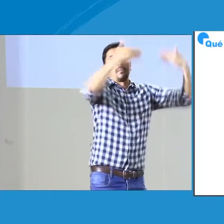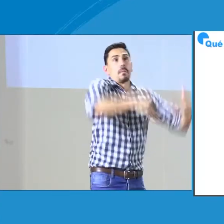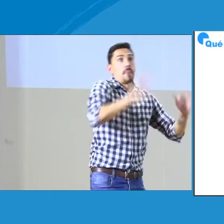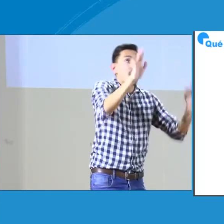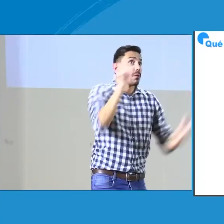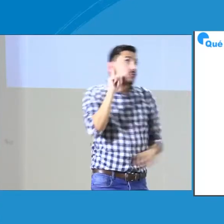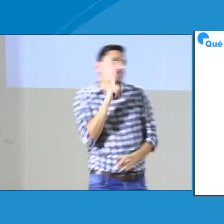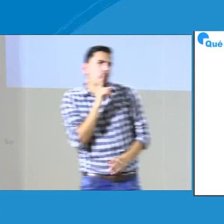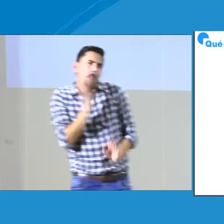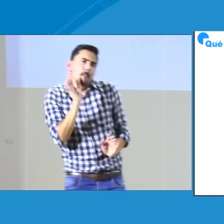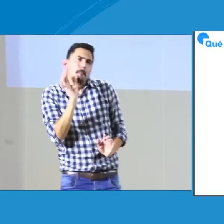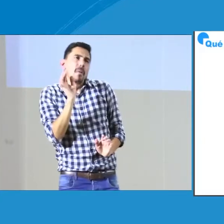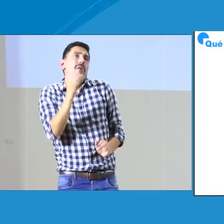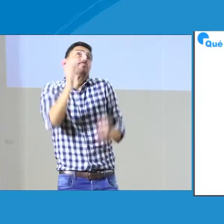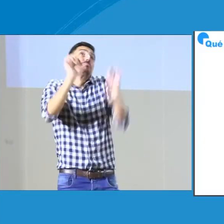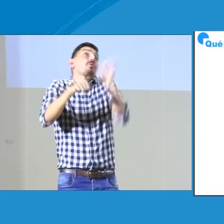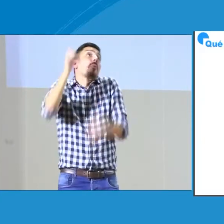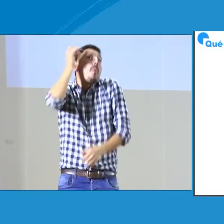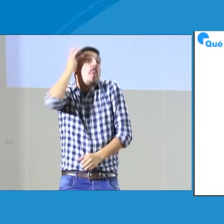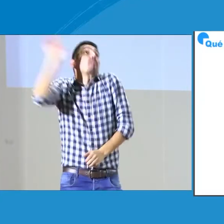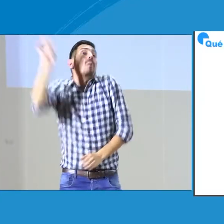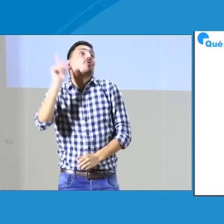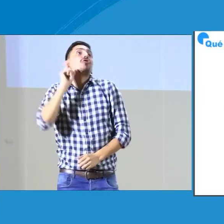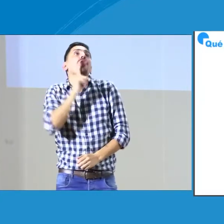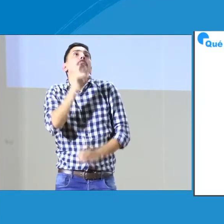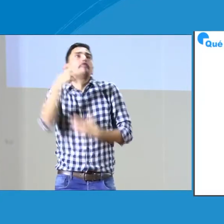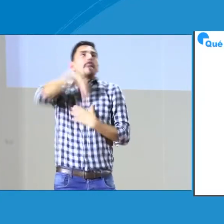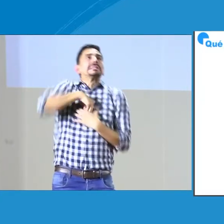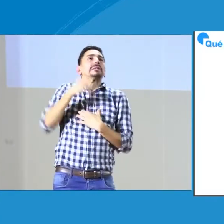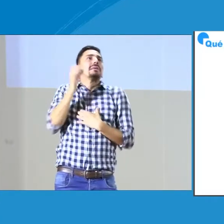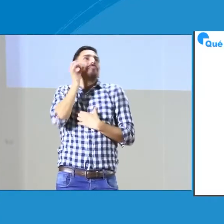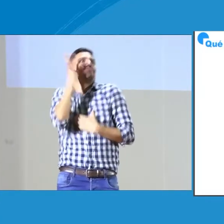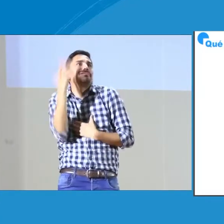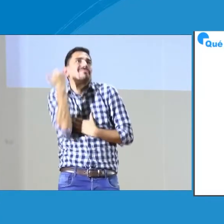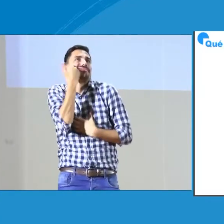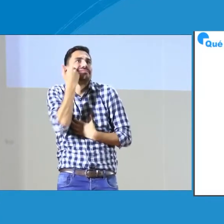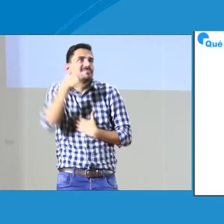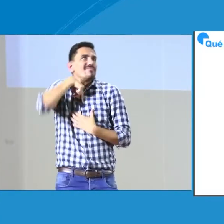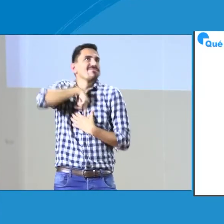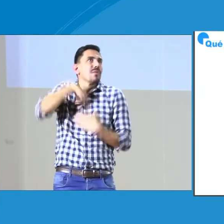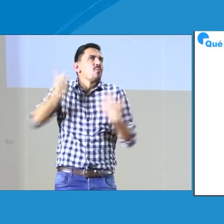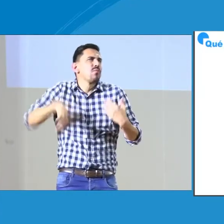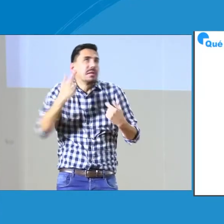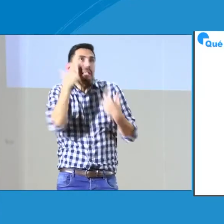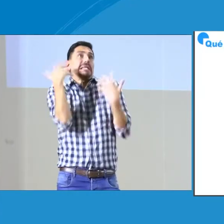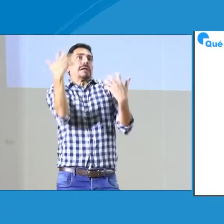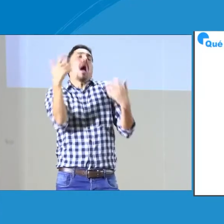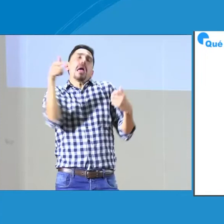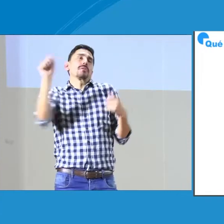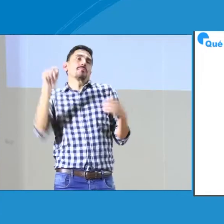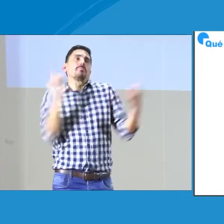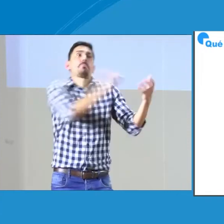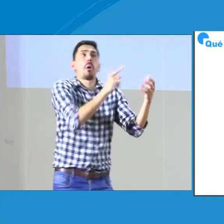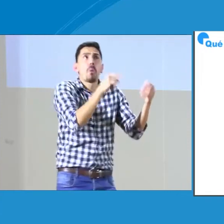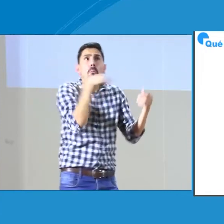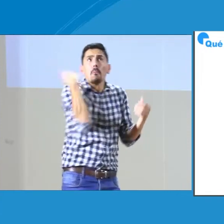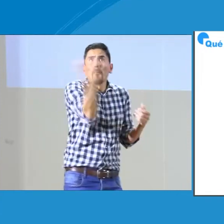hacer esta oferta educativa. Posiblemente hayan algunas personas sordas que presenten estas